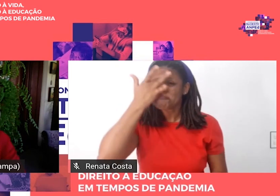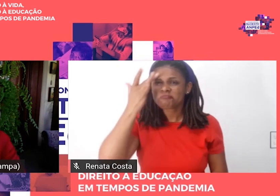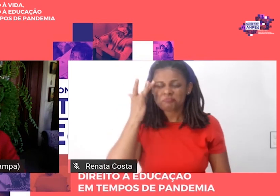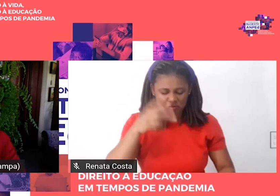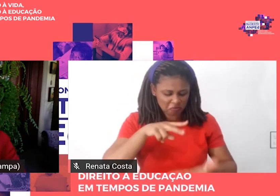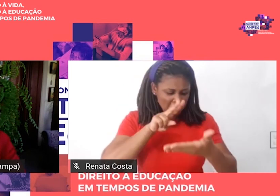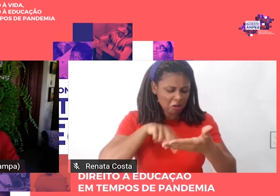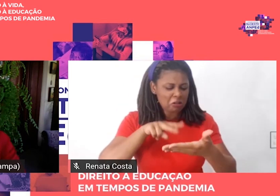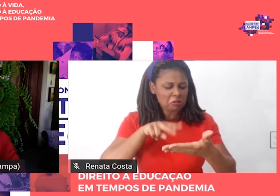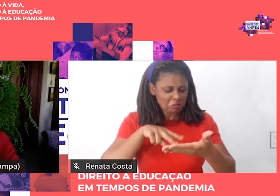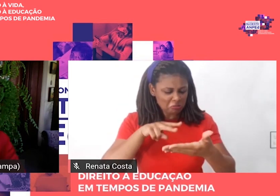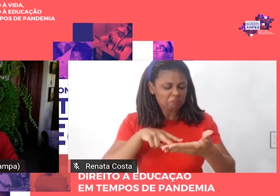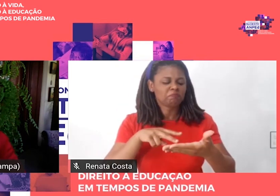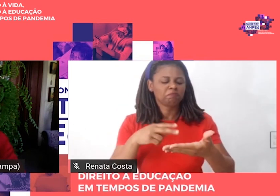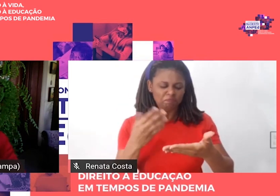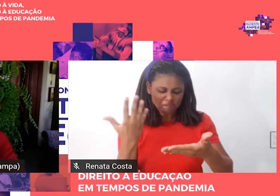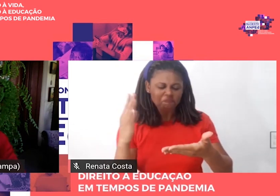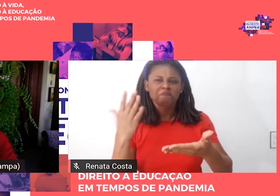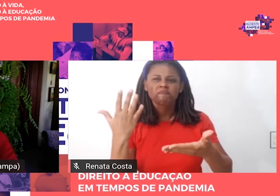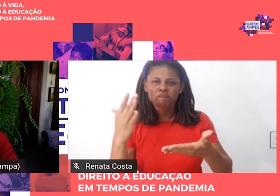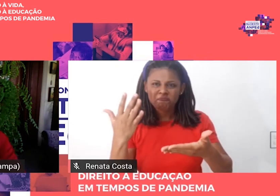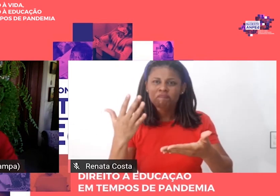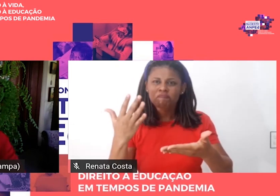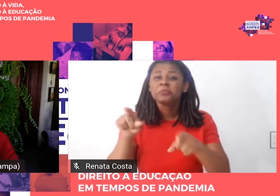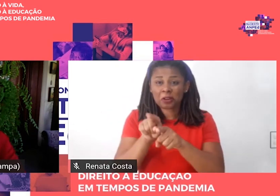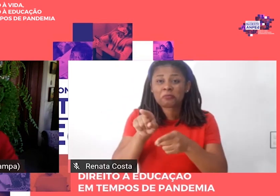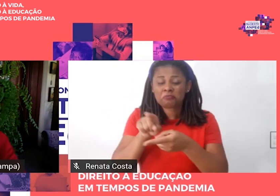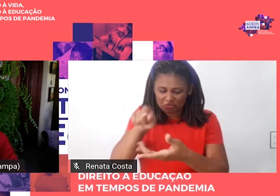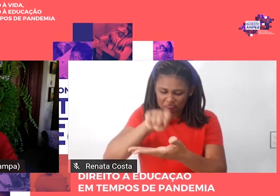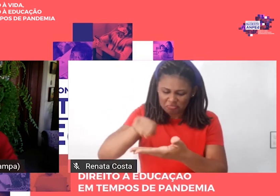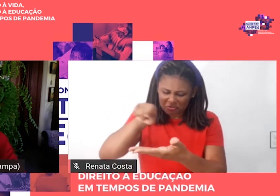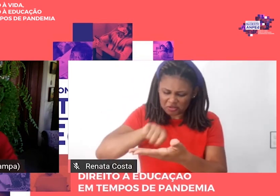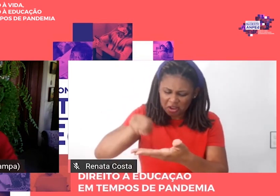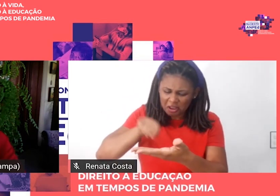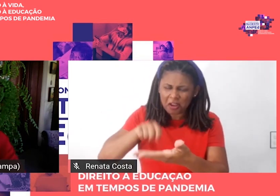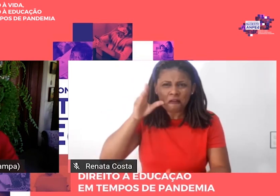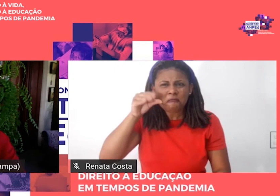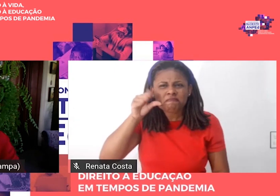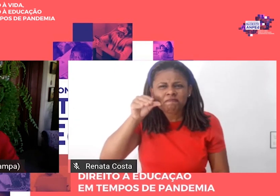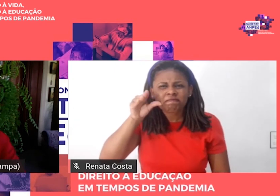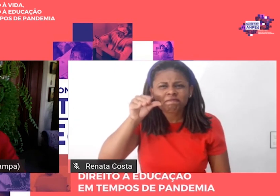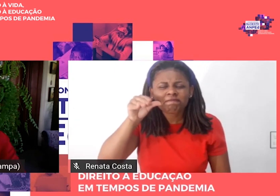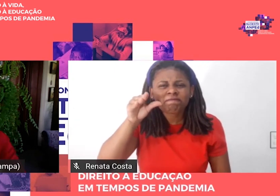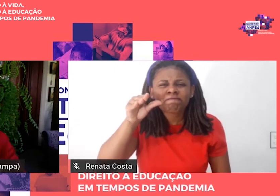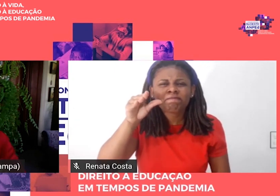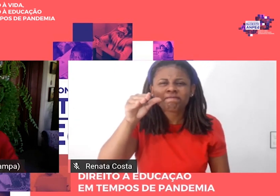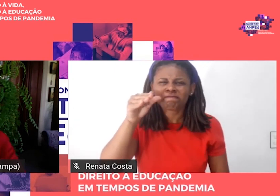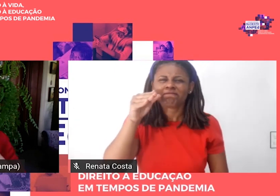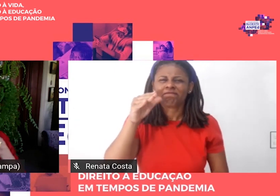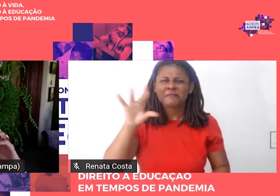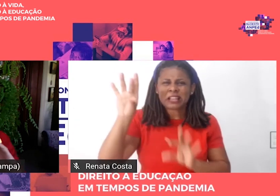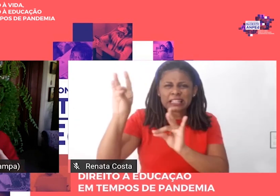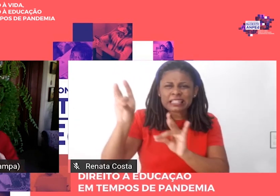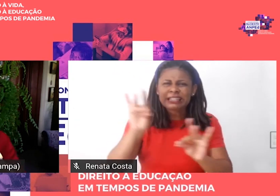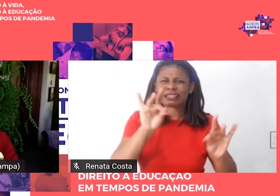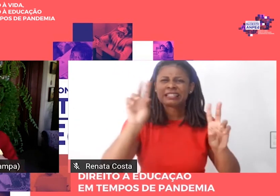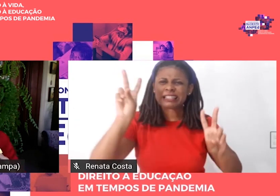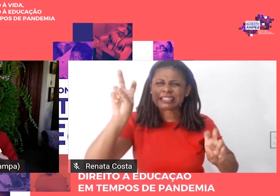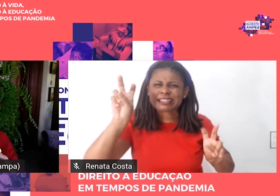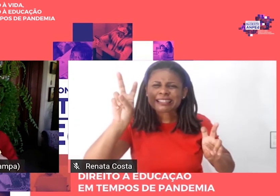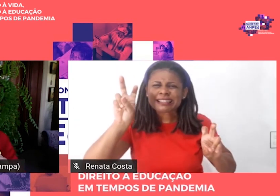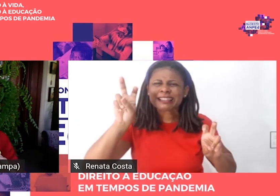quem escreve, né, é uma revista consultada e citada. E as